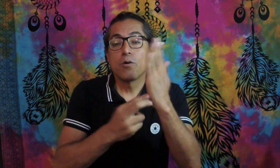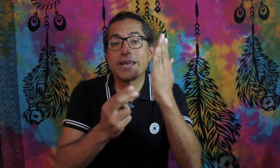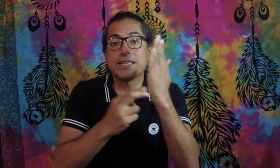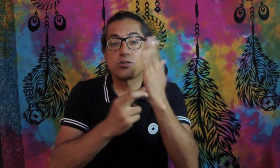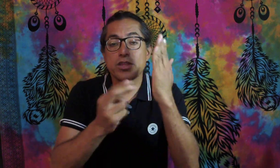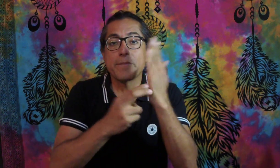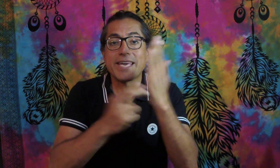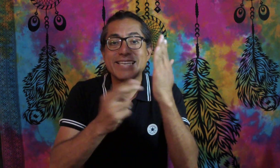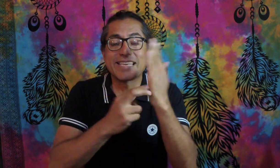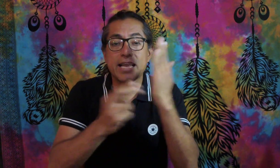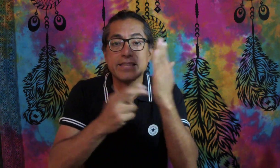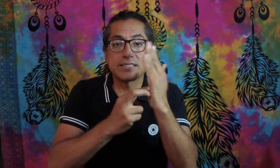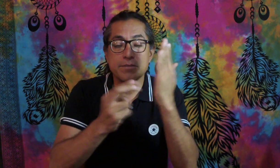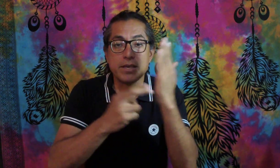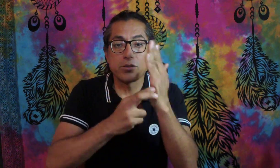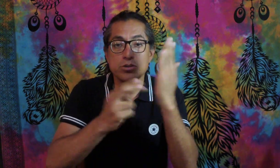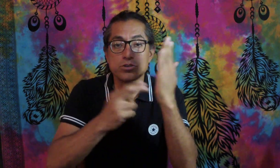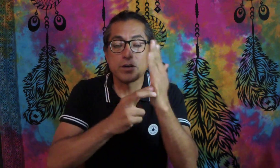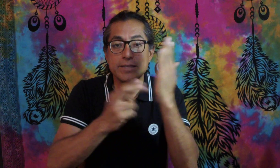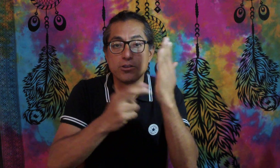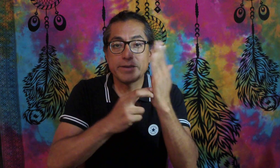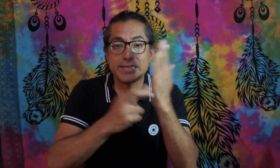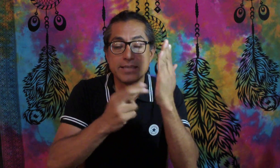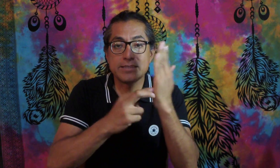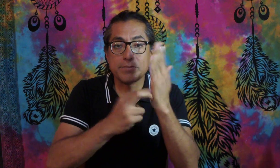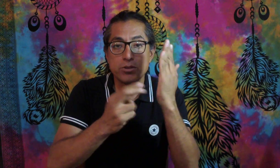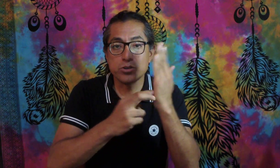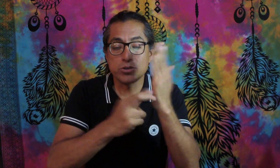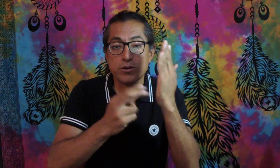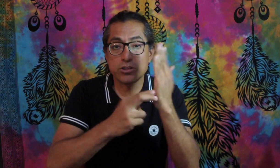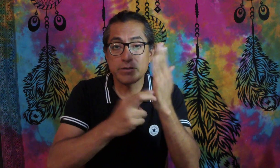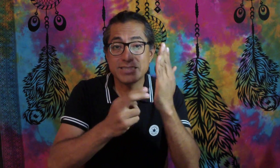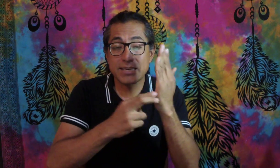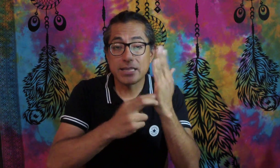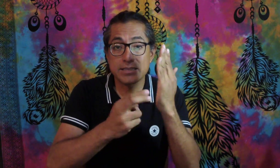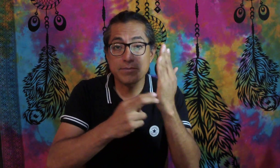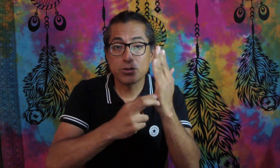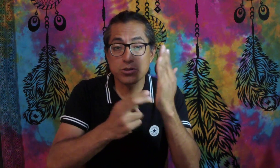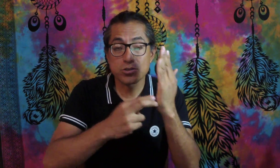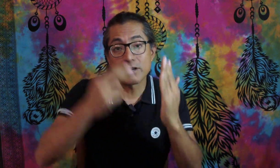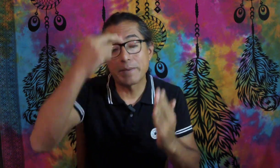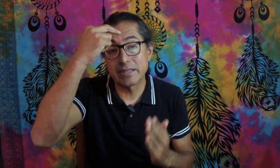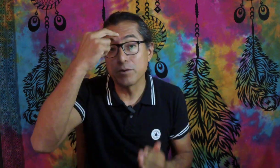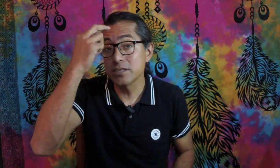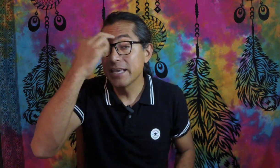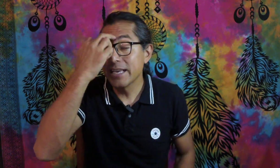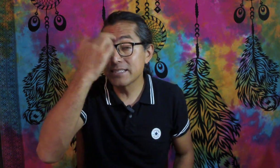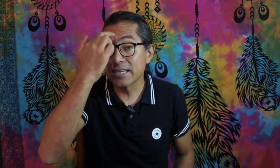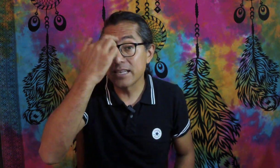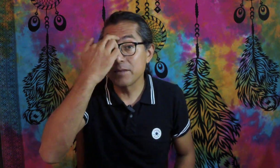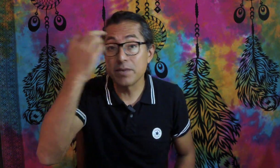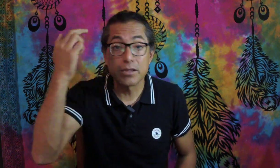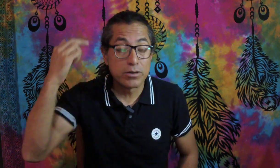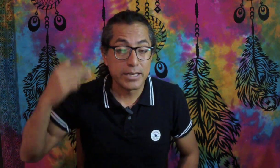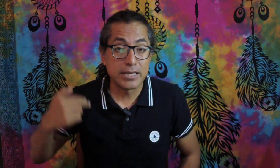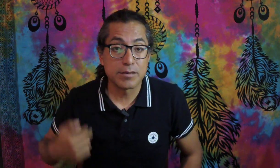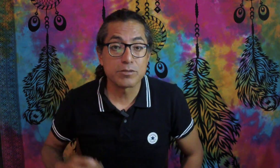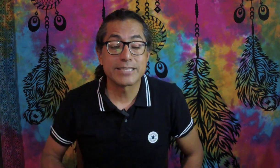aunque todavía es grande este miedo, yo soy, aunque todavía es grande este miedo, yo soy, todavía es grande este miedo, yo soy, repetimos este grande miedo, y hacemos la